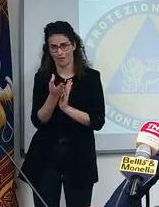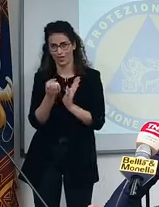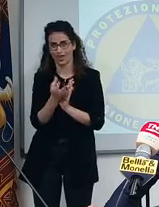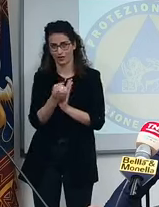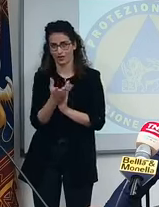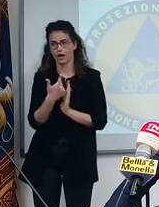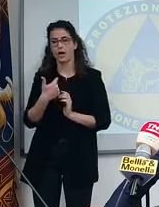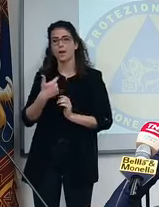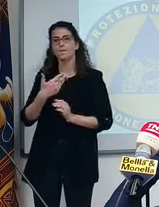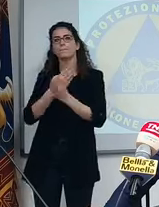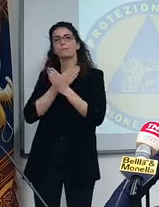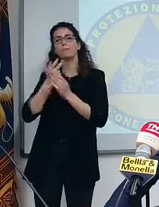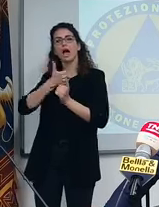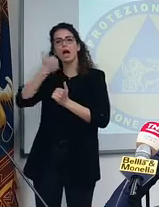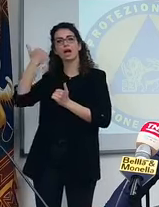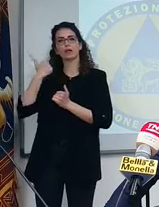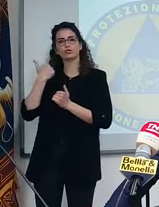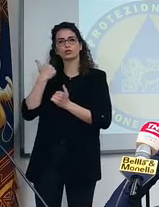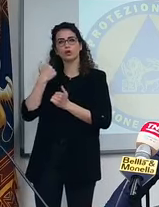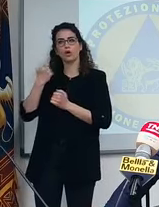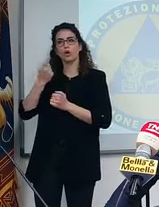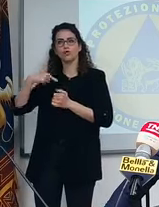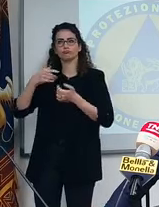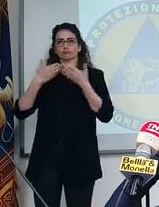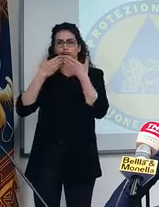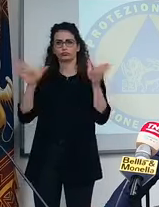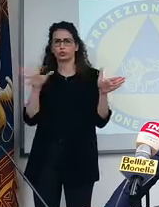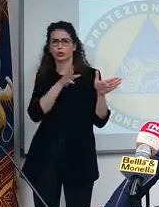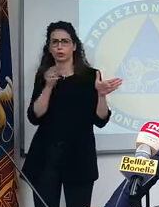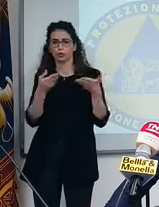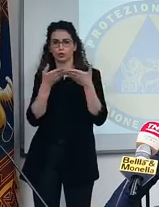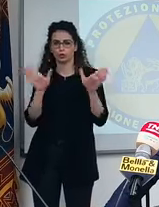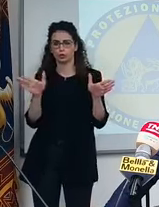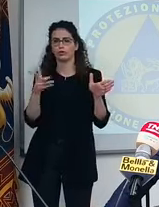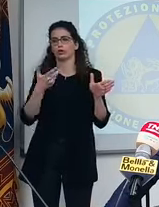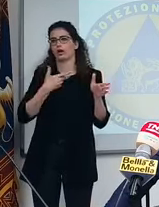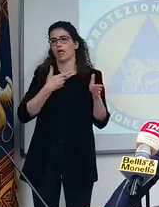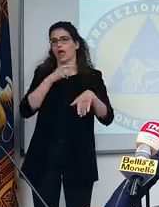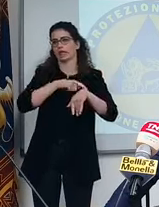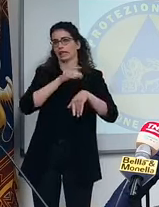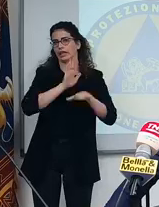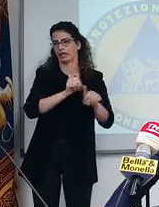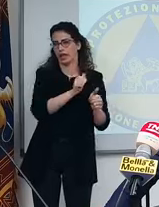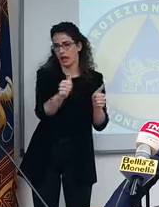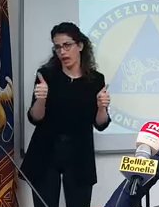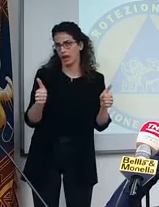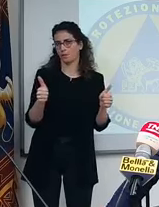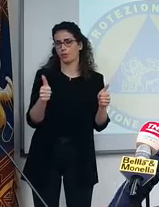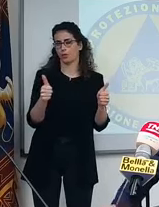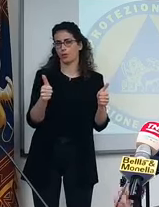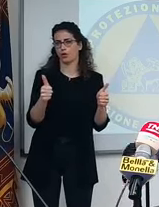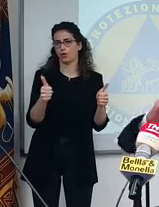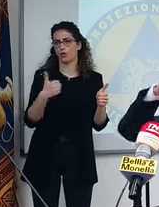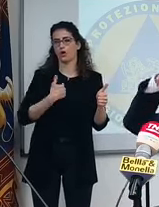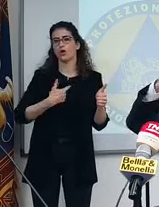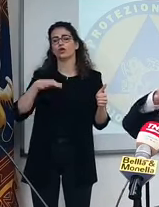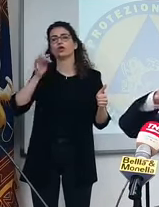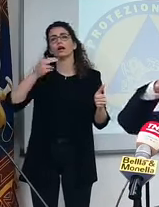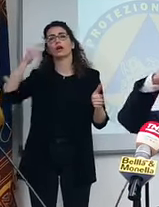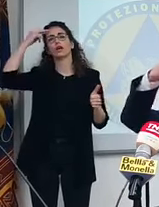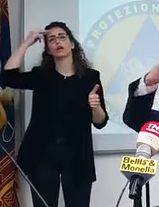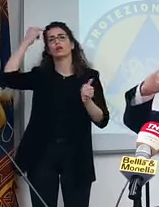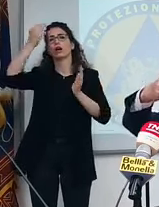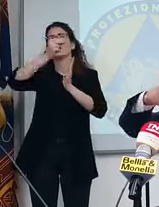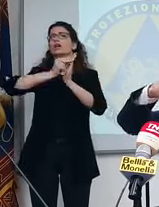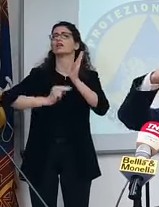A maggio dell'anno scorso noi riaprivamo tutto, con gradualità, con decisioni, vi ricordate le linee